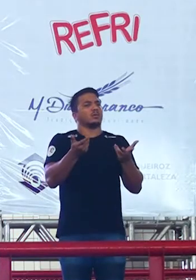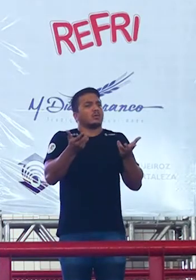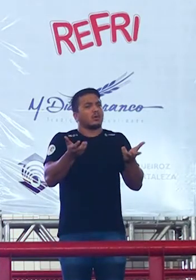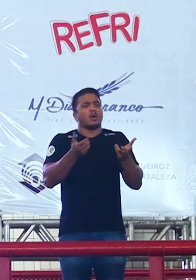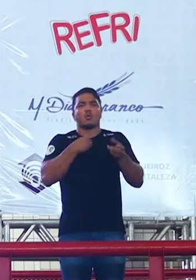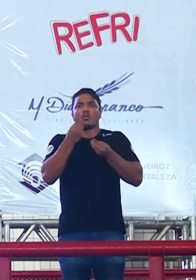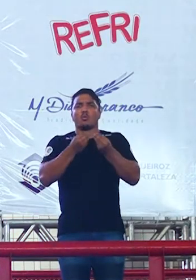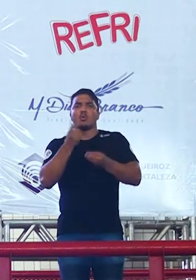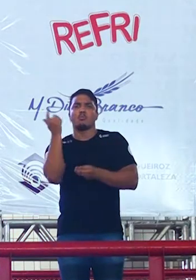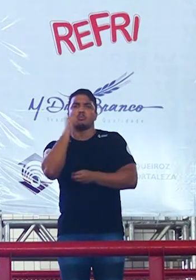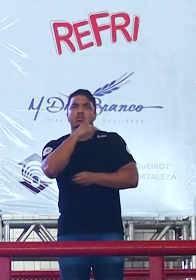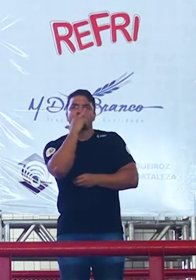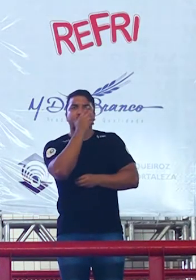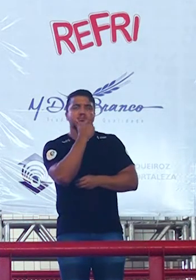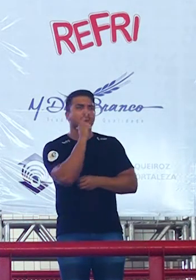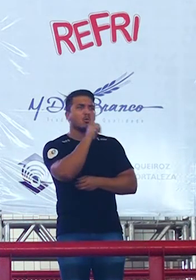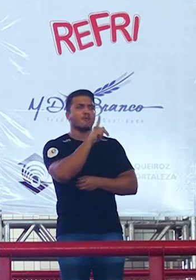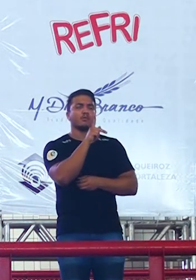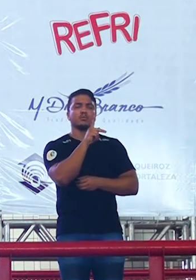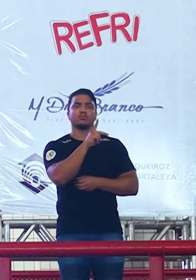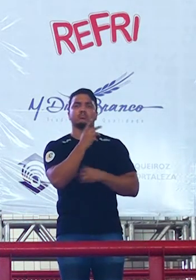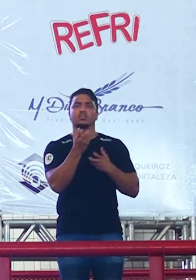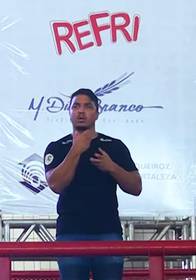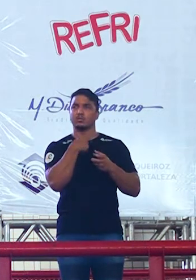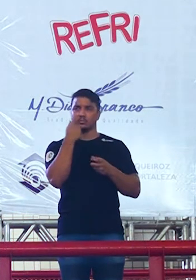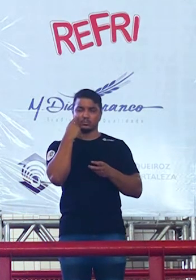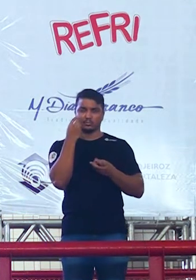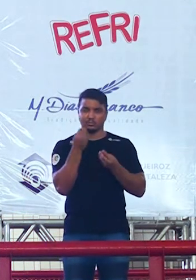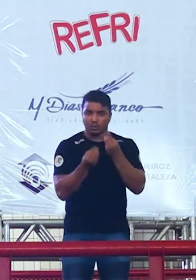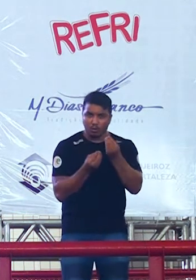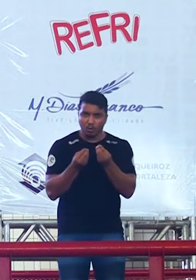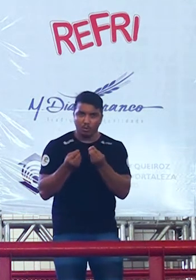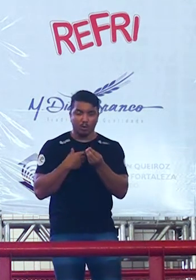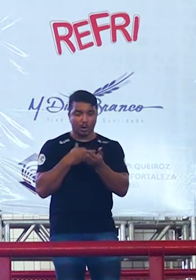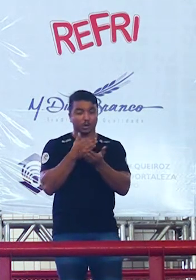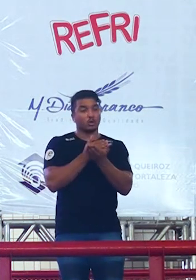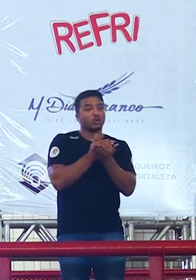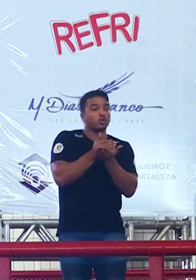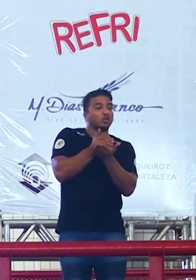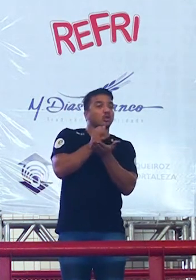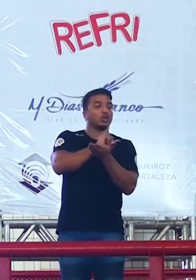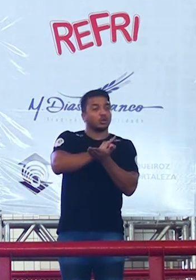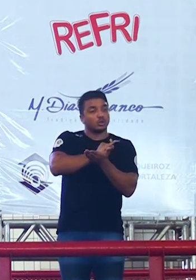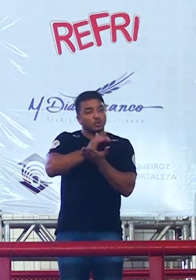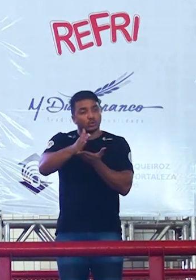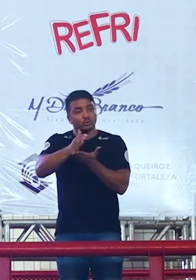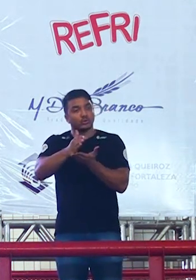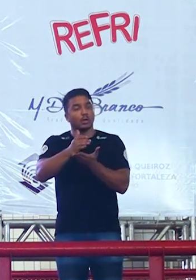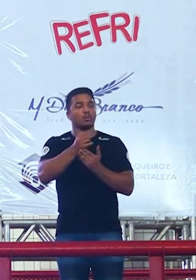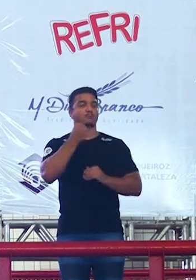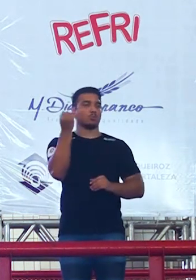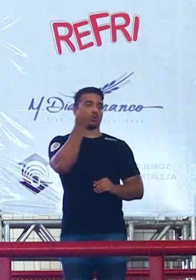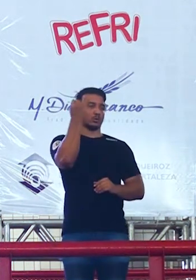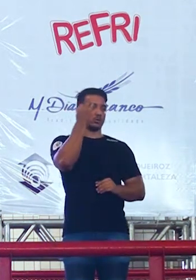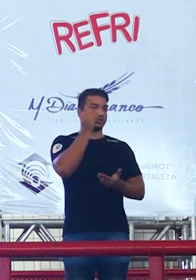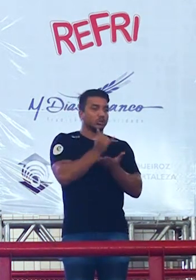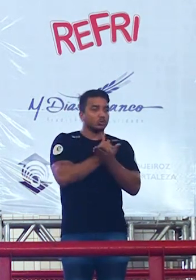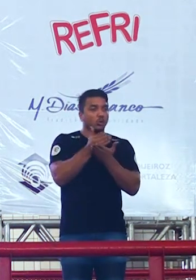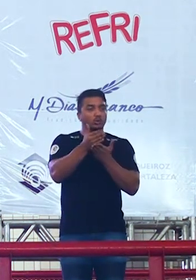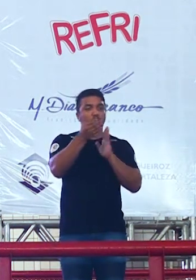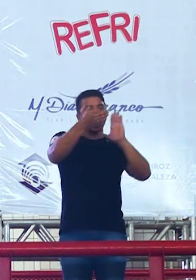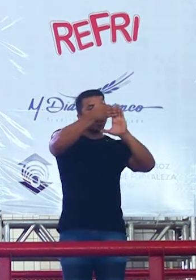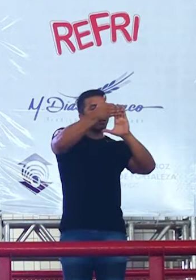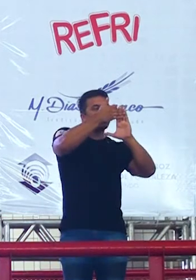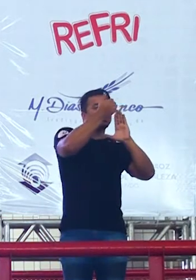conquistar o professor a primeira impressão é que fica a introdução já começa bombástica o cara disse